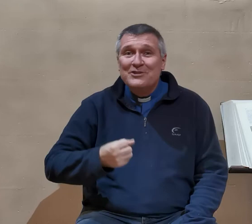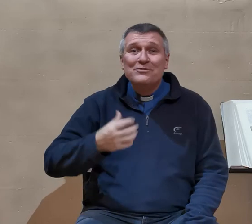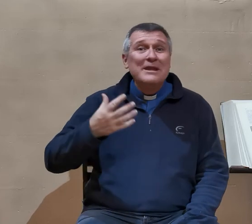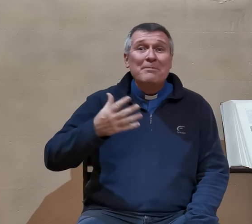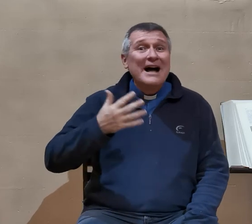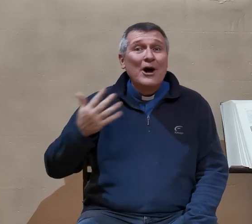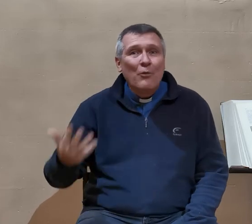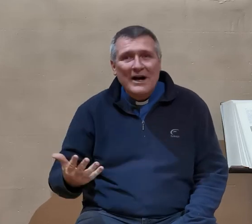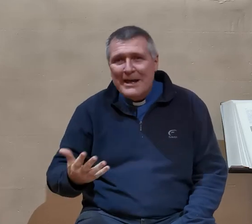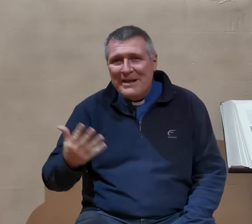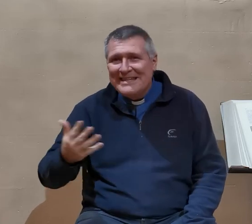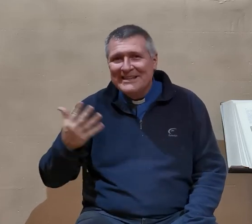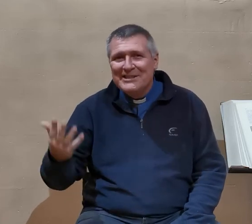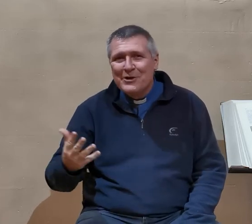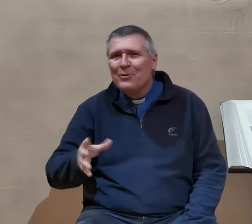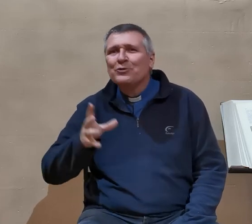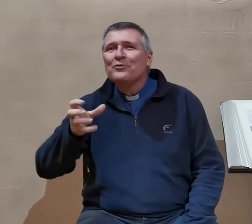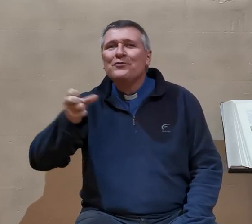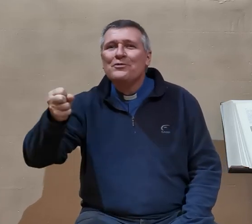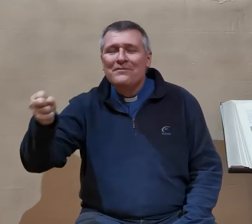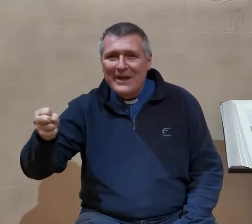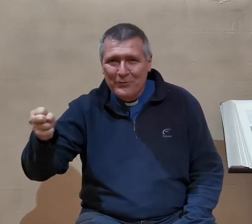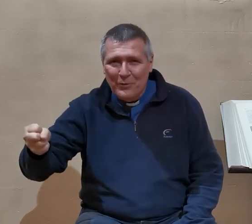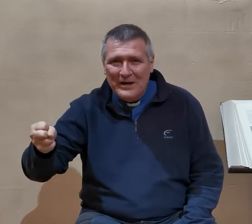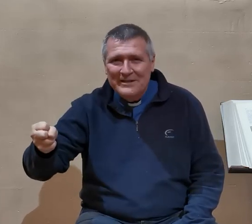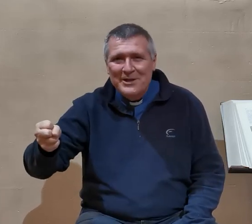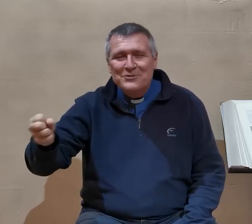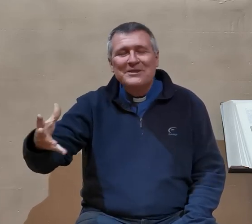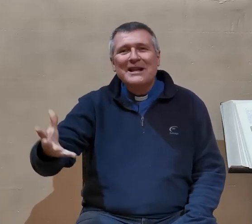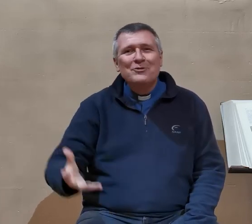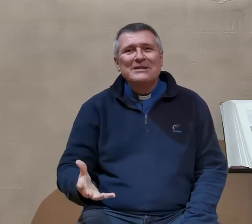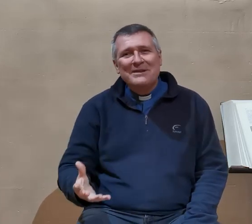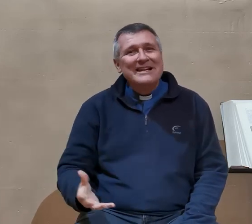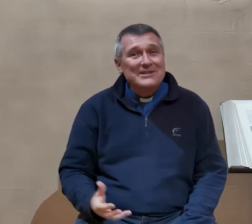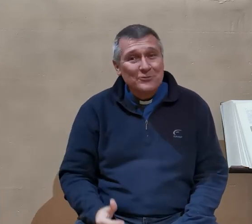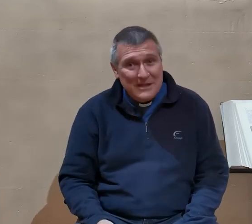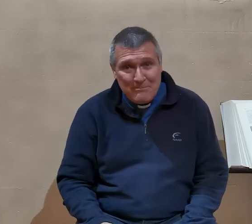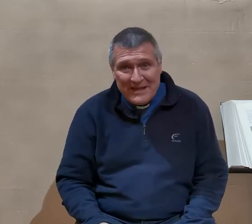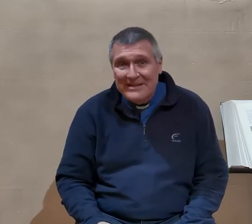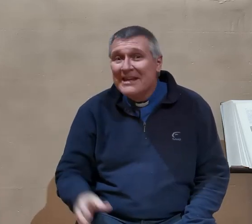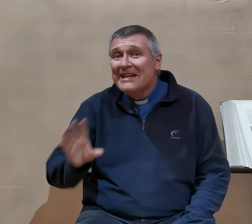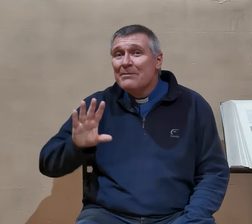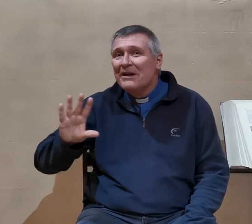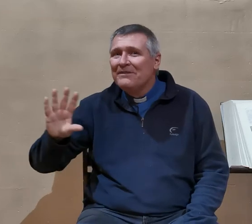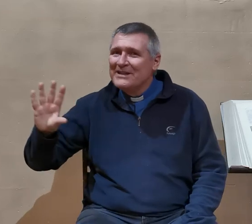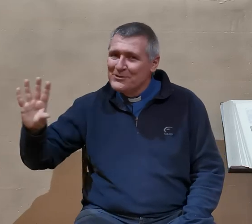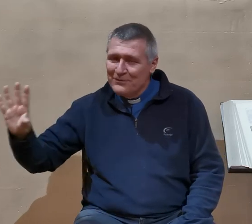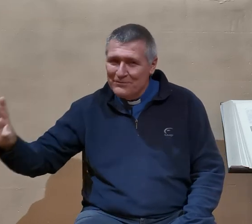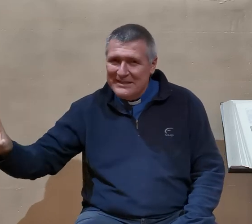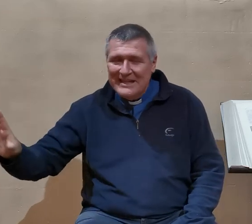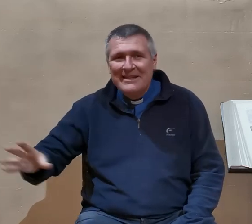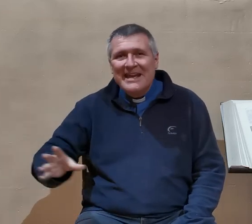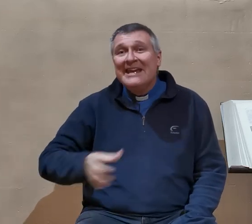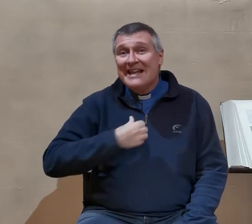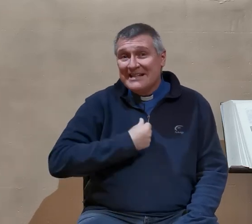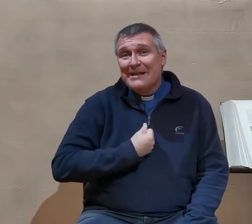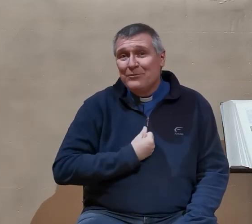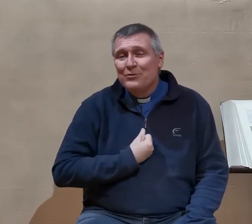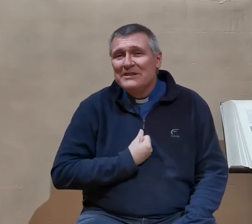Jésus n'est pas un roi à la manière des hommes. Quand on veut le faire roi, suite à la multiplication des pains, il préfère s'enfuir. Et il accepte le